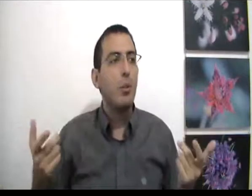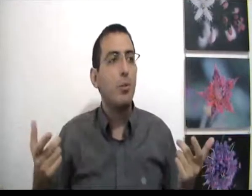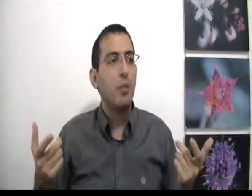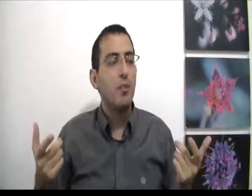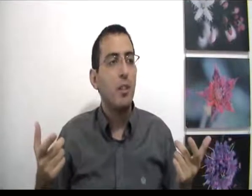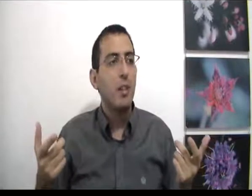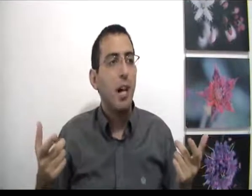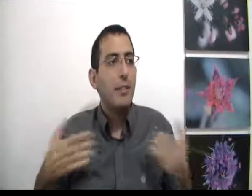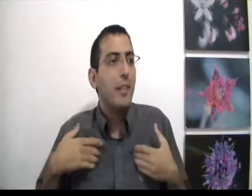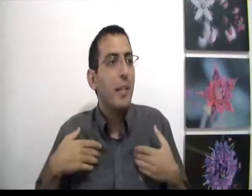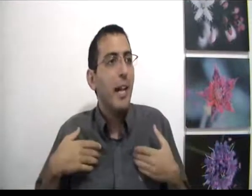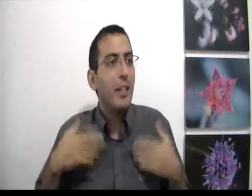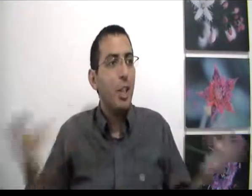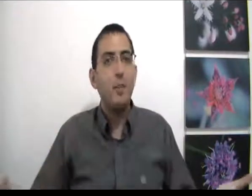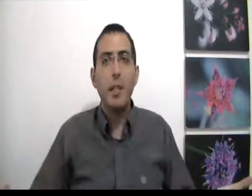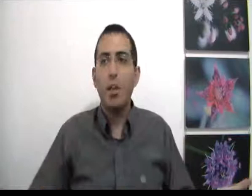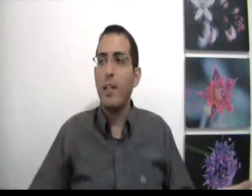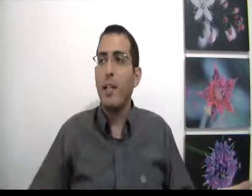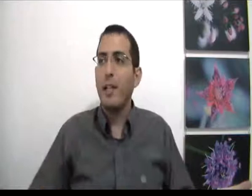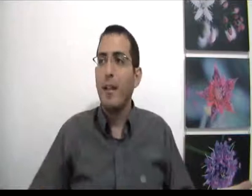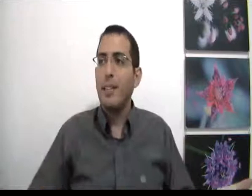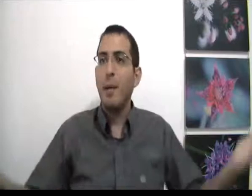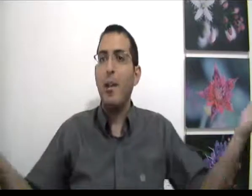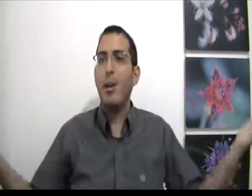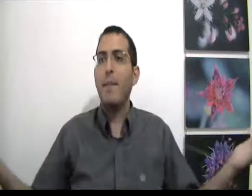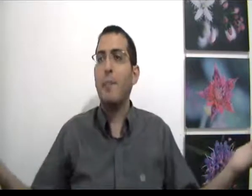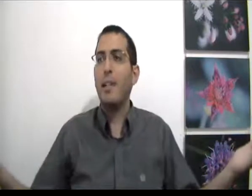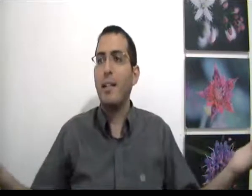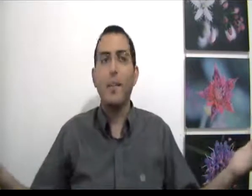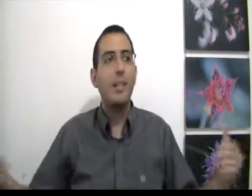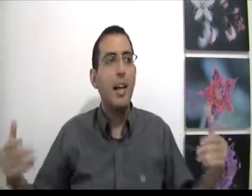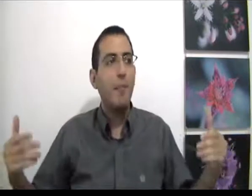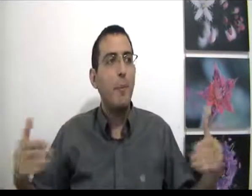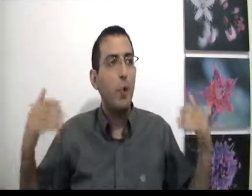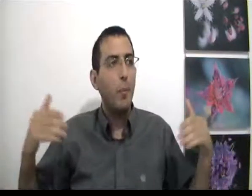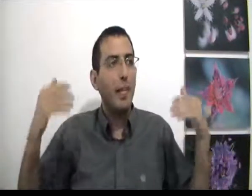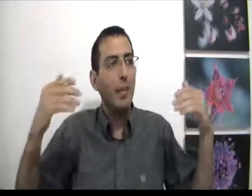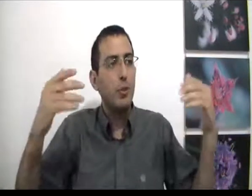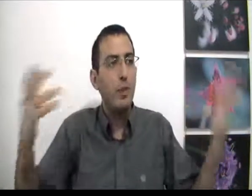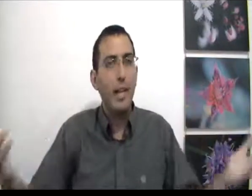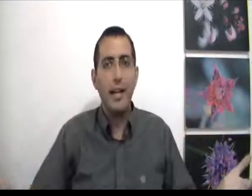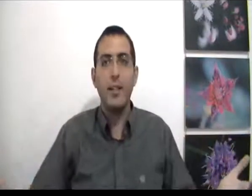יותר טוב אז אני תמיד ארגיש שלא מספיק טוב לי אז מה היינו חכמים בתקנתם אז אני אף פעם לא מגיע לסוף הדרך